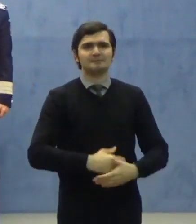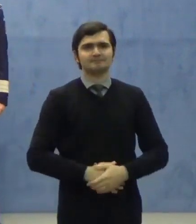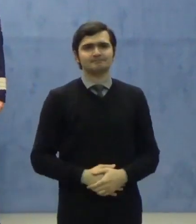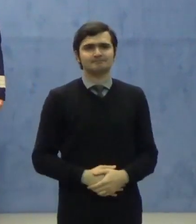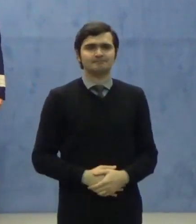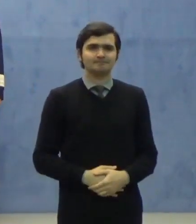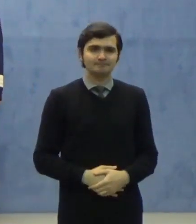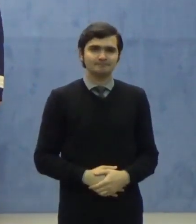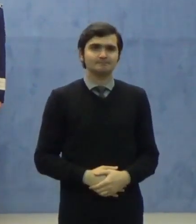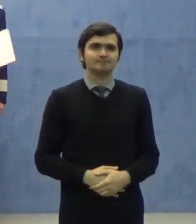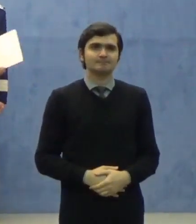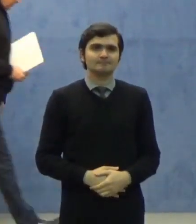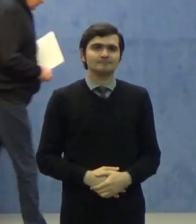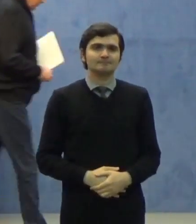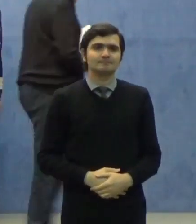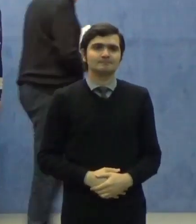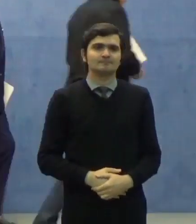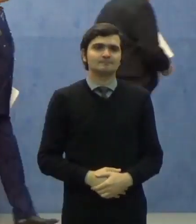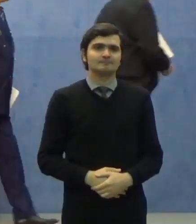Ași